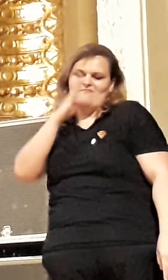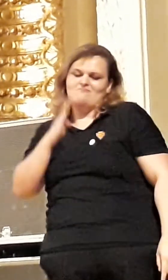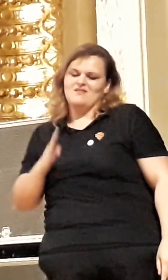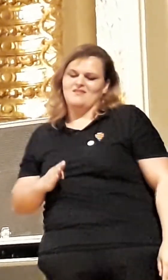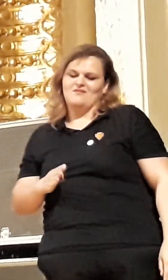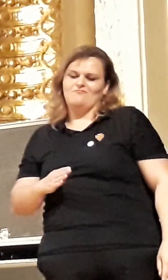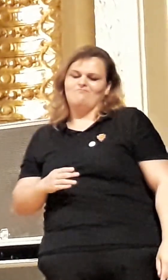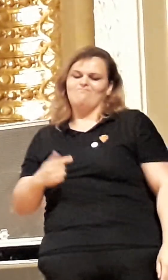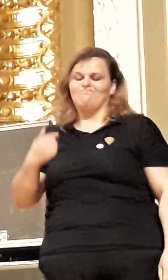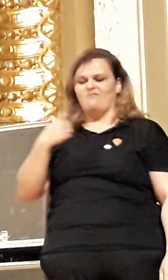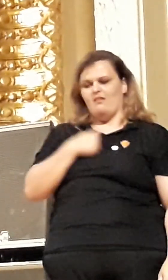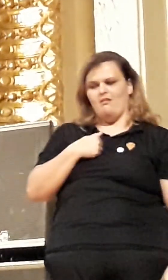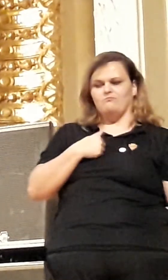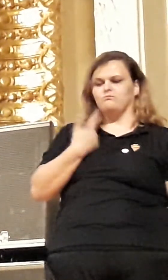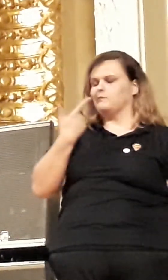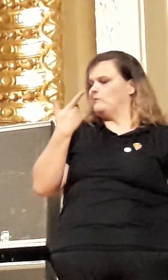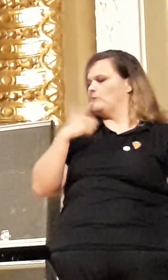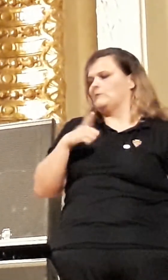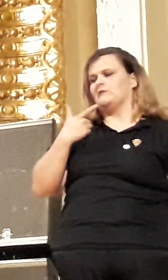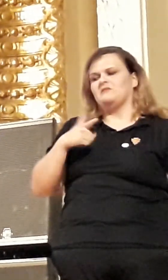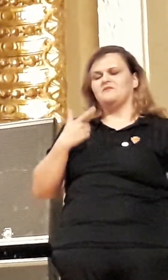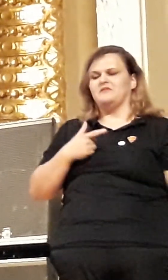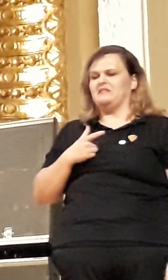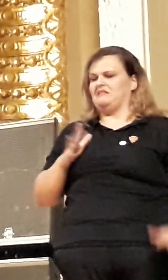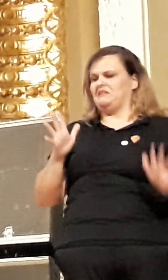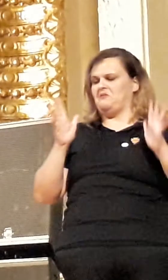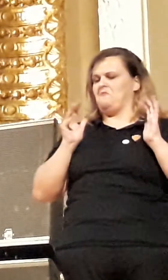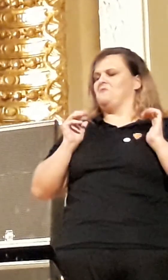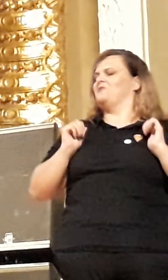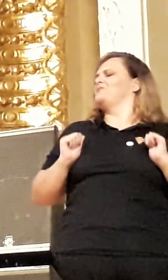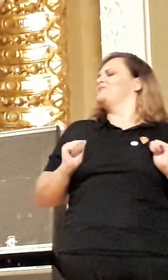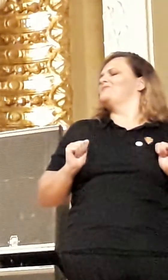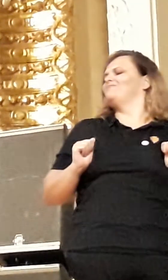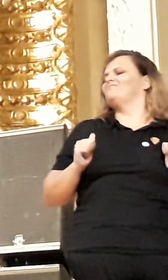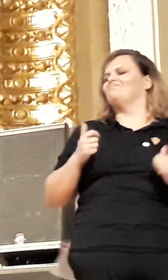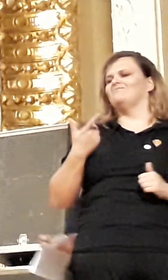eu não vou ter o pleno almoço de segurança dele. Muito obrigado.